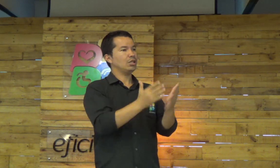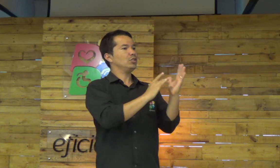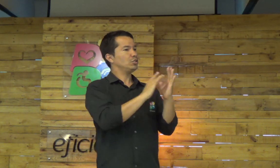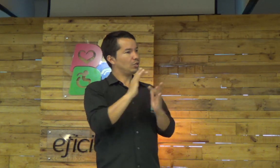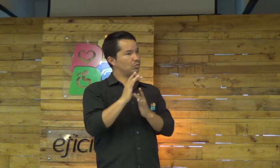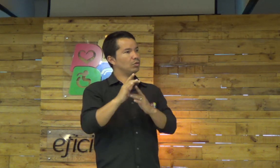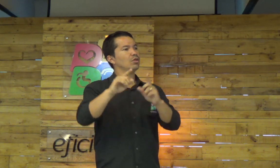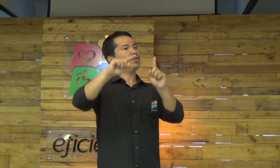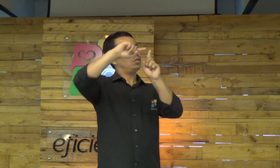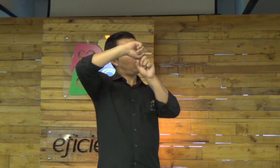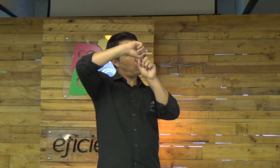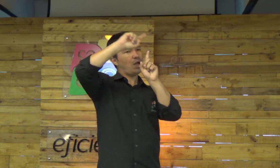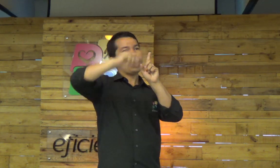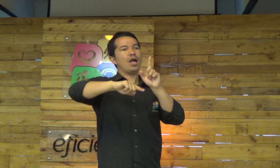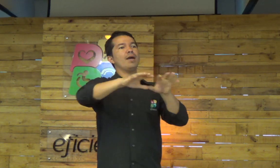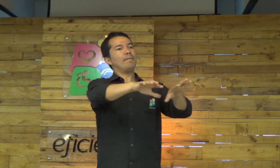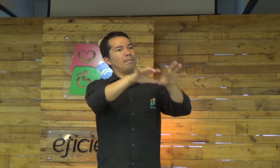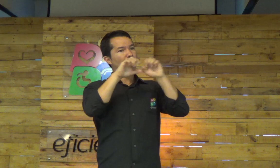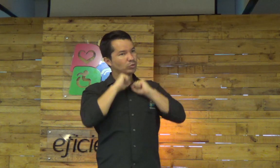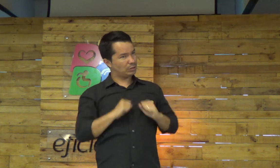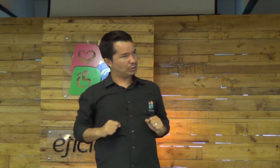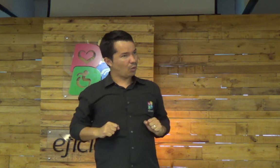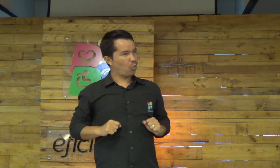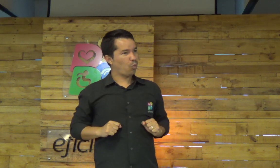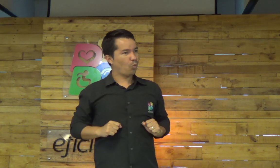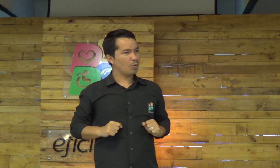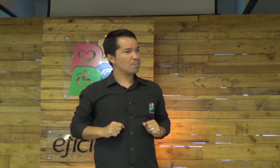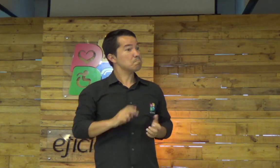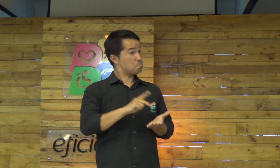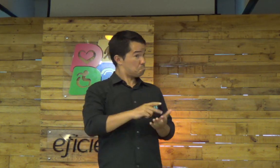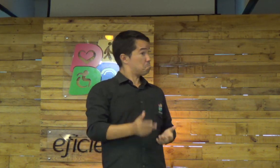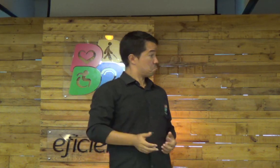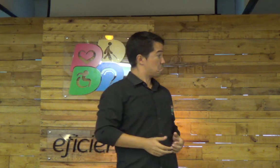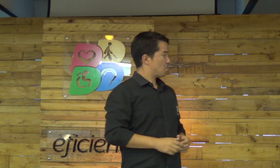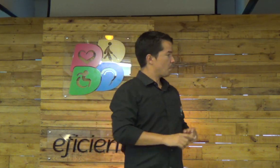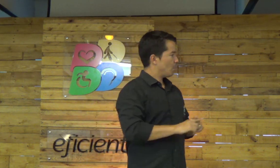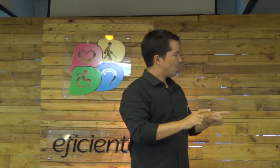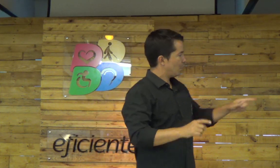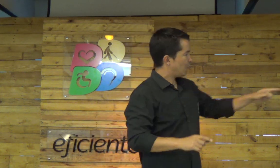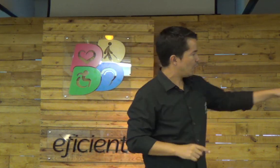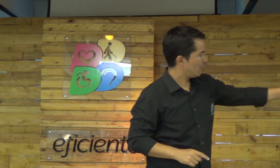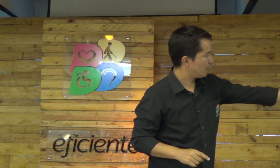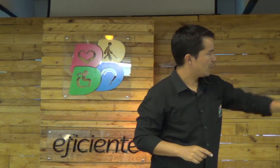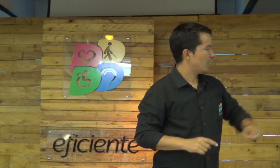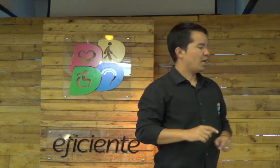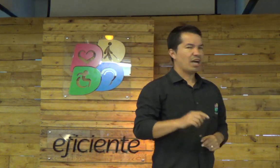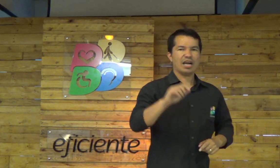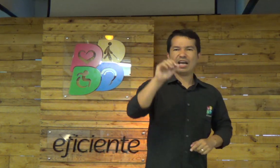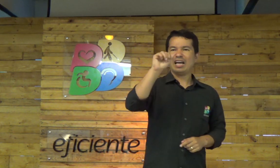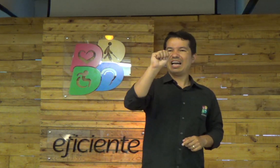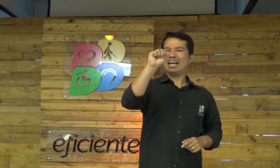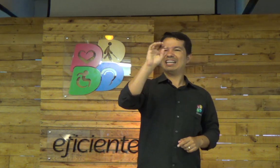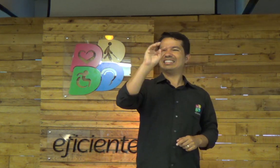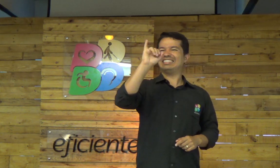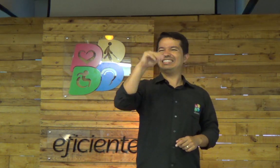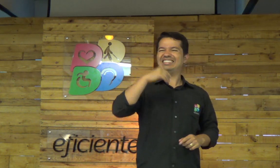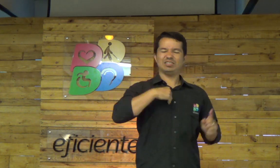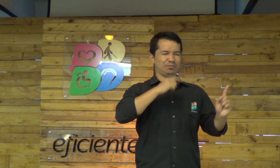eu não, as pessoas, elas acreditam em Jesus, mas elas entendem como se fosse uma maldição,